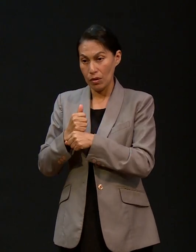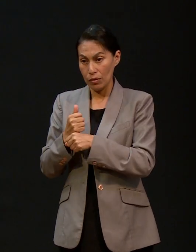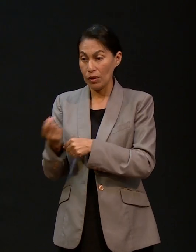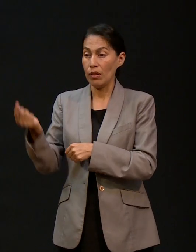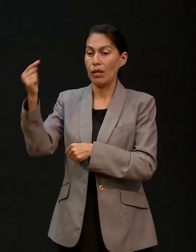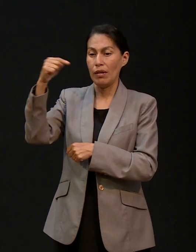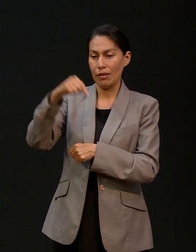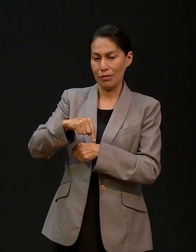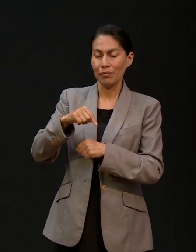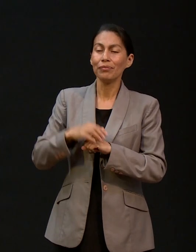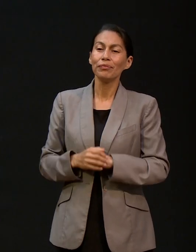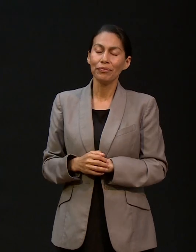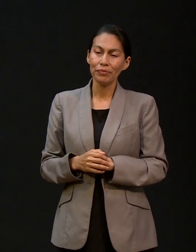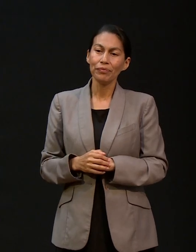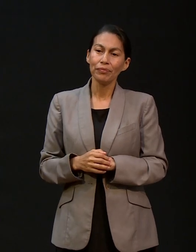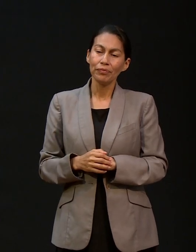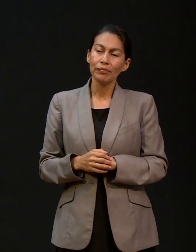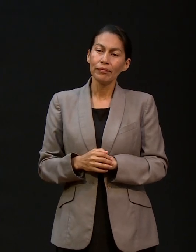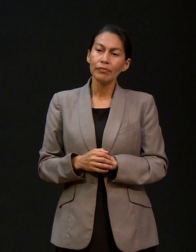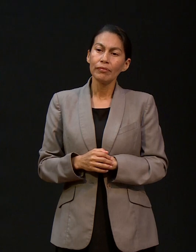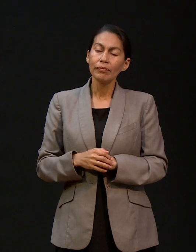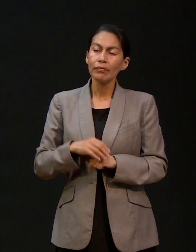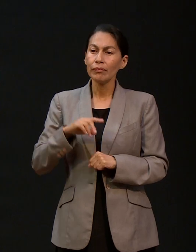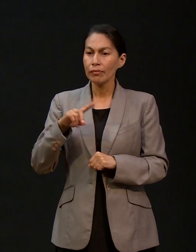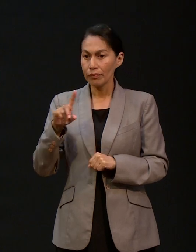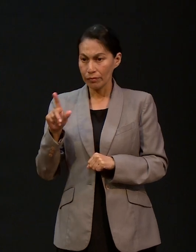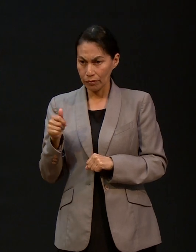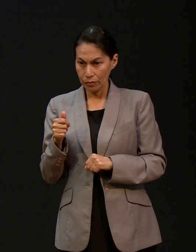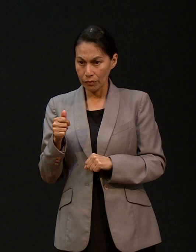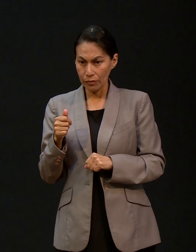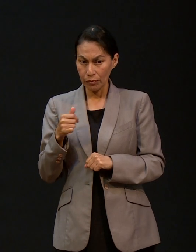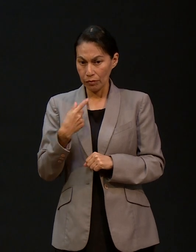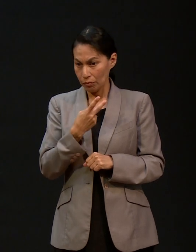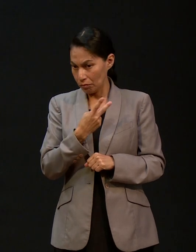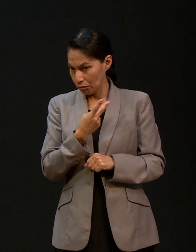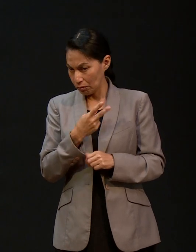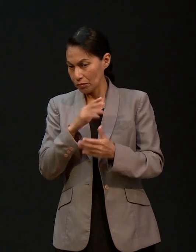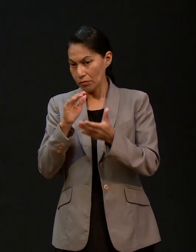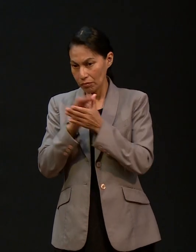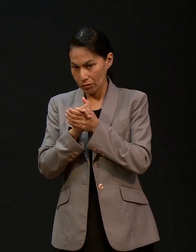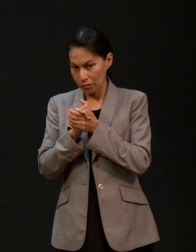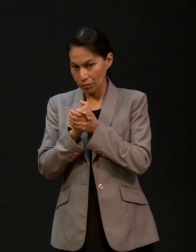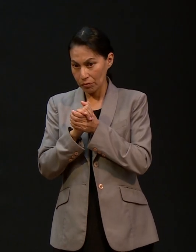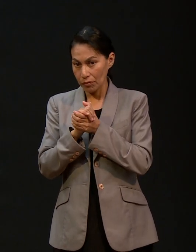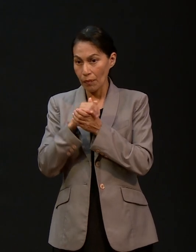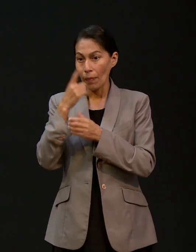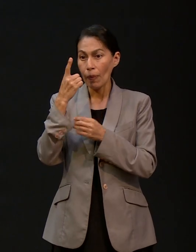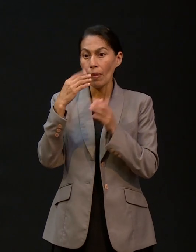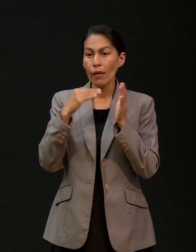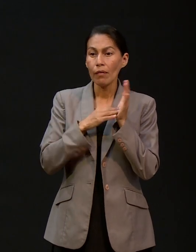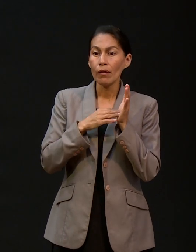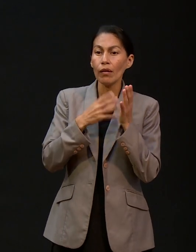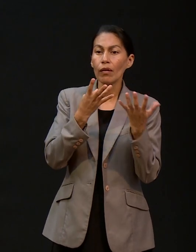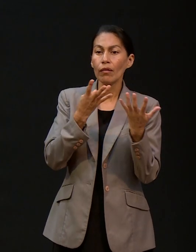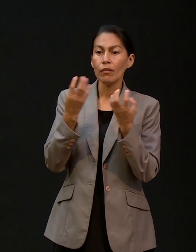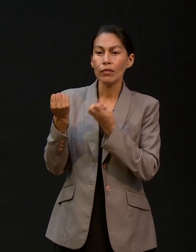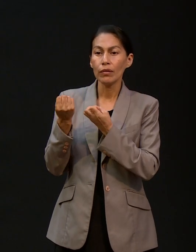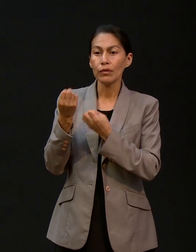que llegamos aquí a la universidad. rápido el tiempo. Sí, y ya después nos casamos en el 91